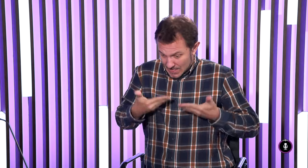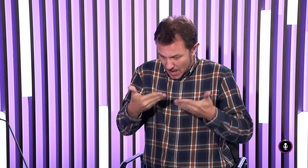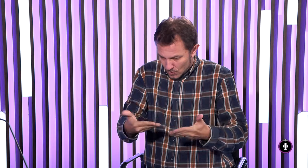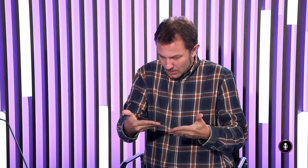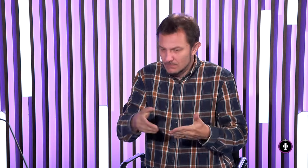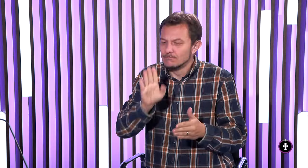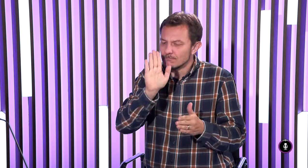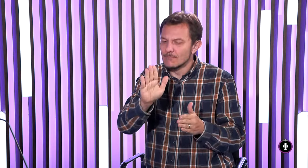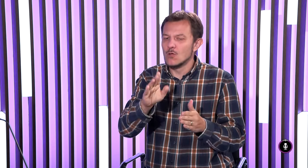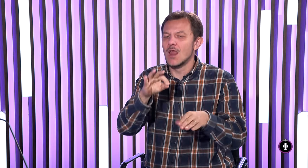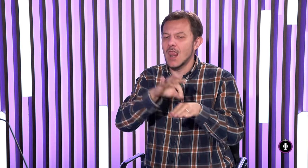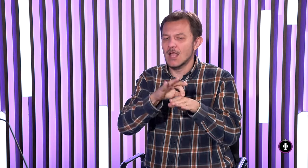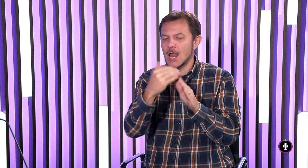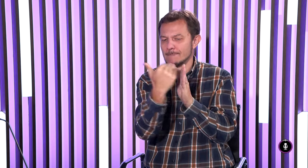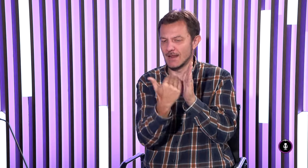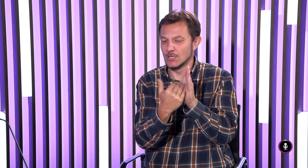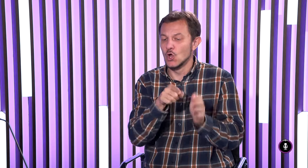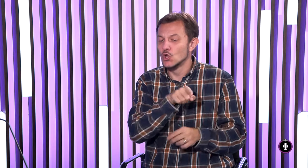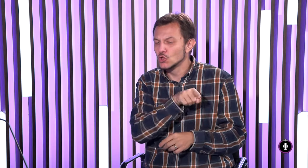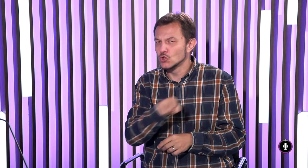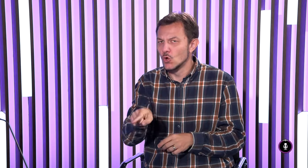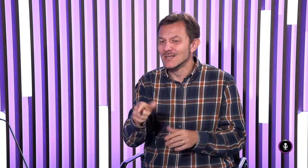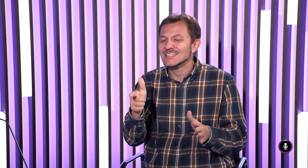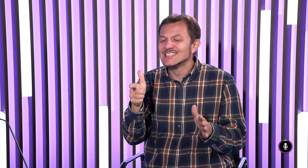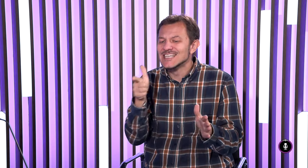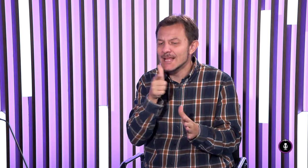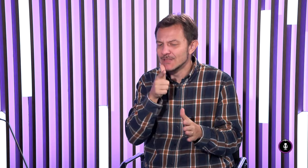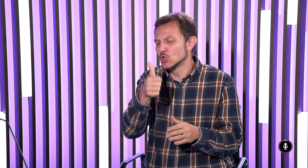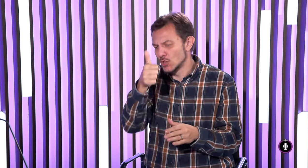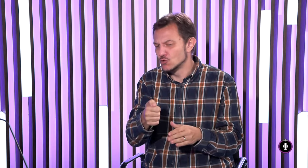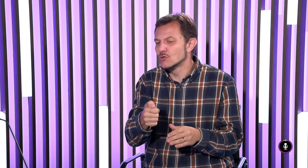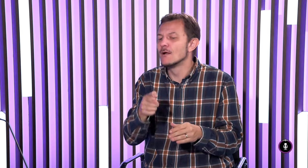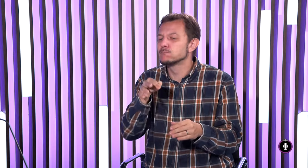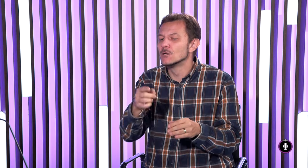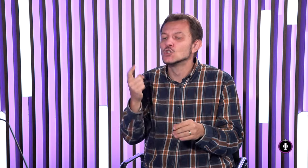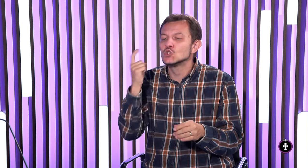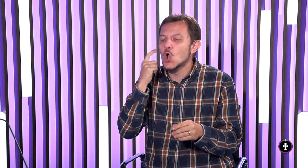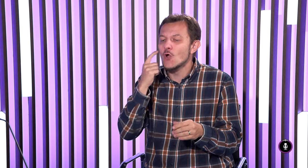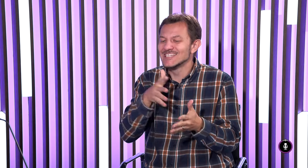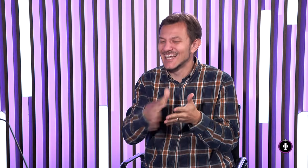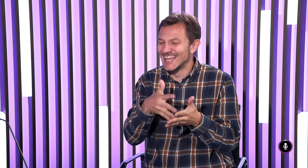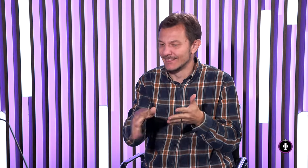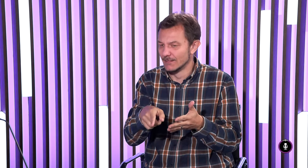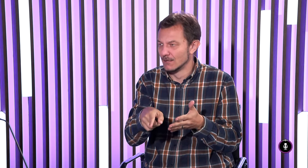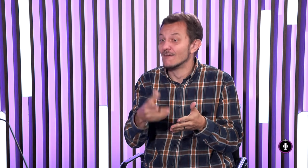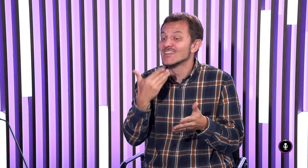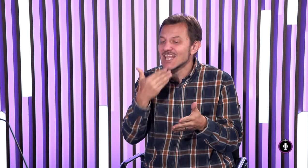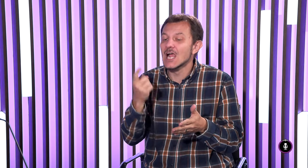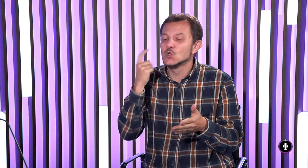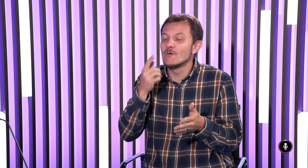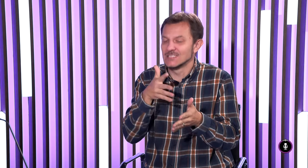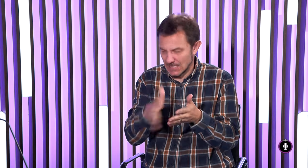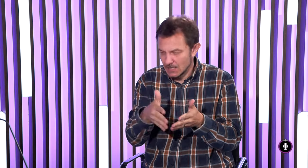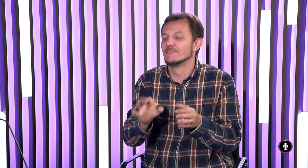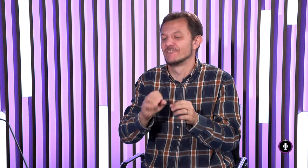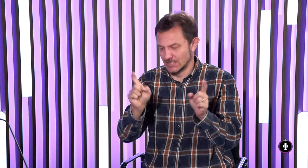Keď sa detiatko narodí, a lékar má také pravidlo, že do sedem dní, do týždňa, sa robí sluchový